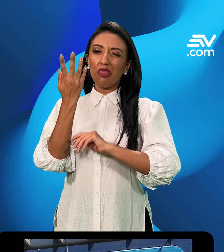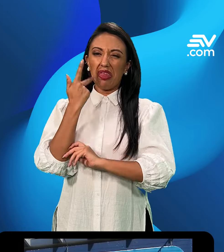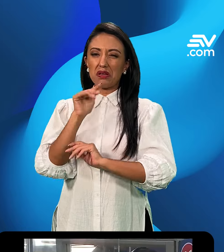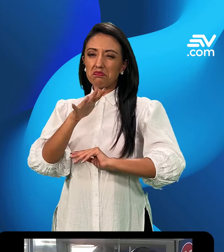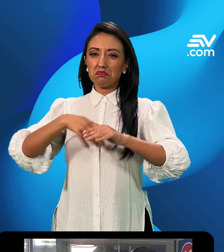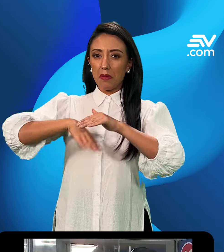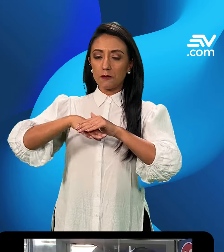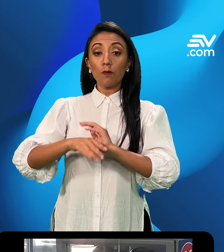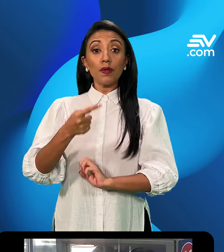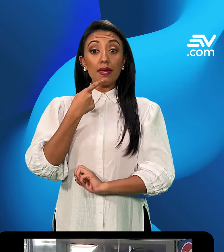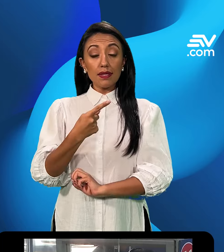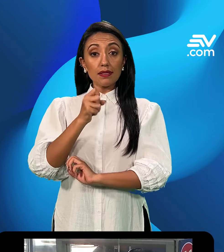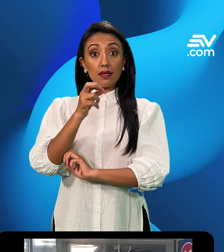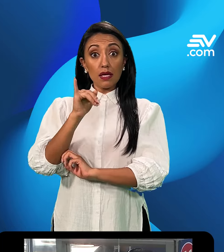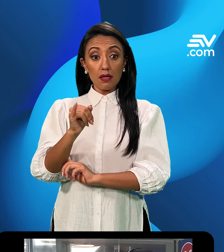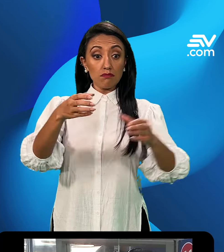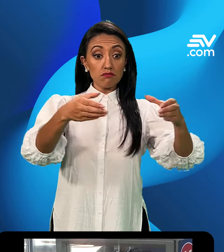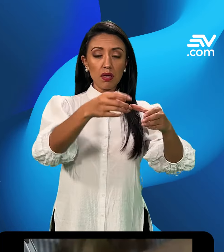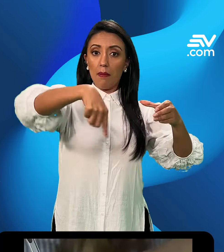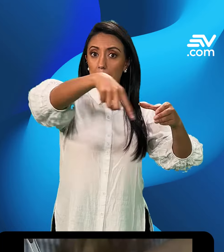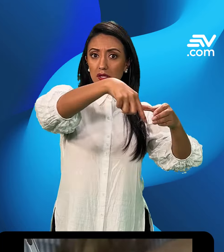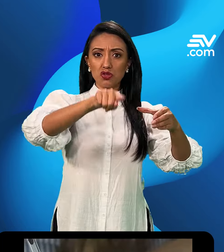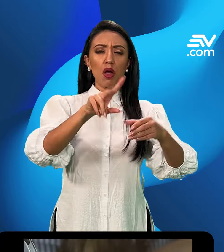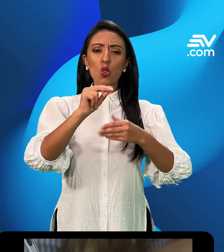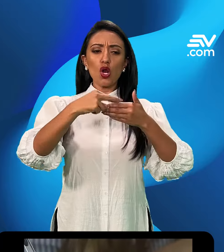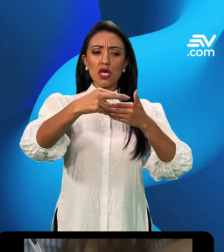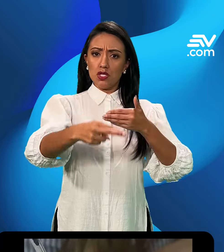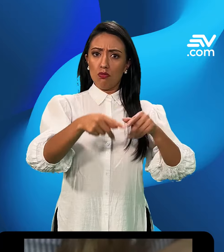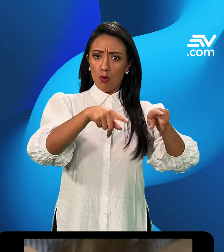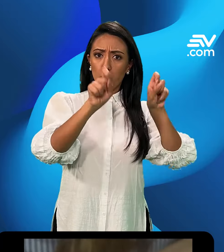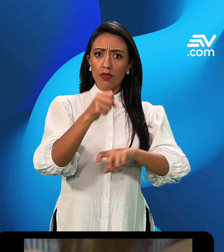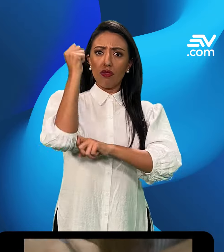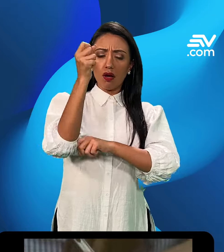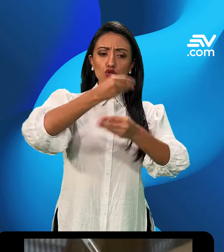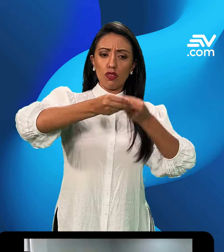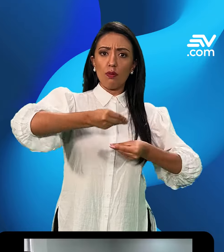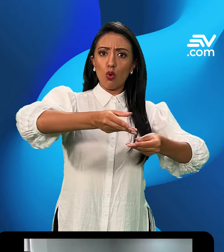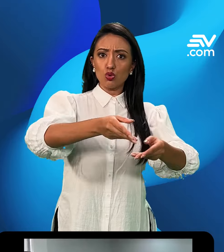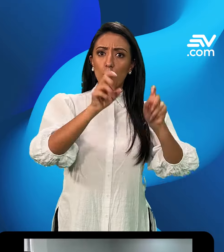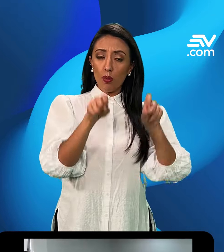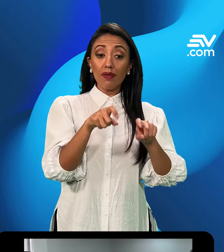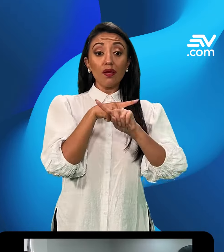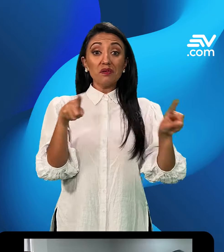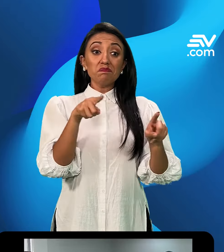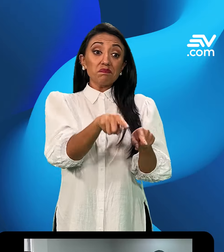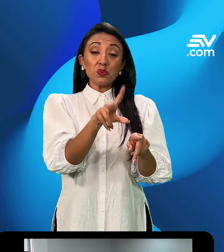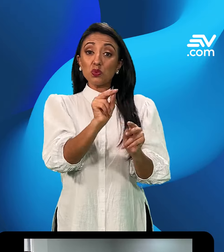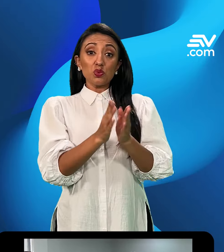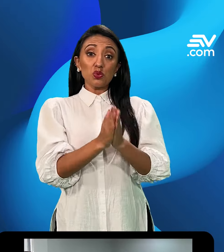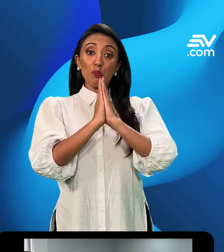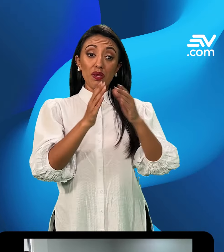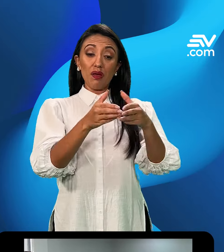advierte que hay un grupo de contribuyentes del que no hay un registro preciso, que sí tiene derecho a la devolución del impuesto a la renta, pero que no lo